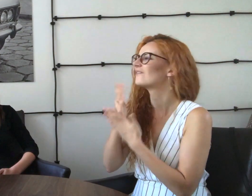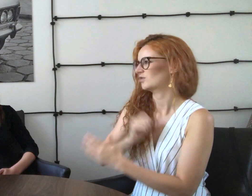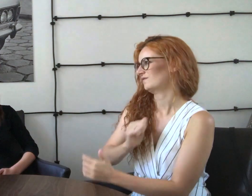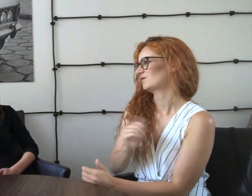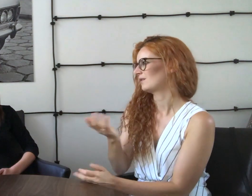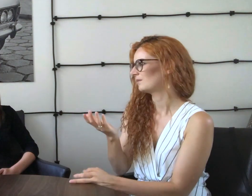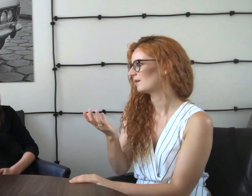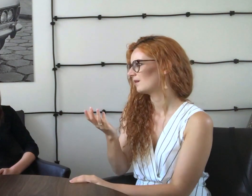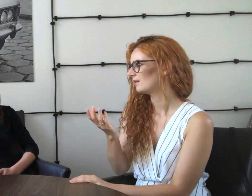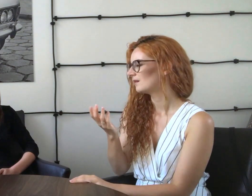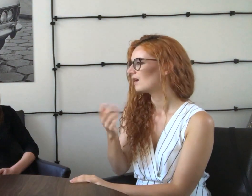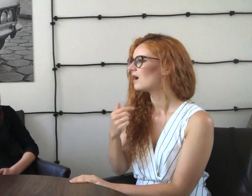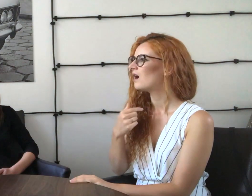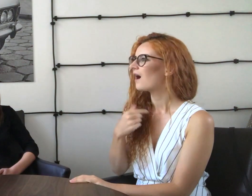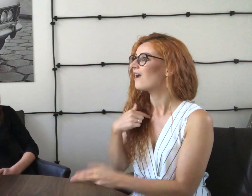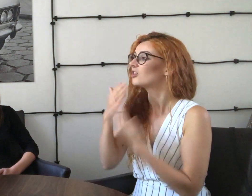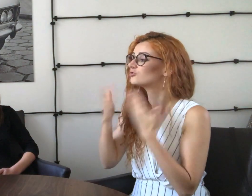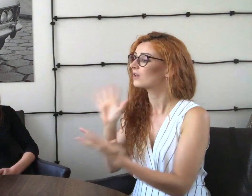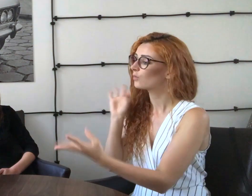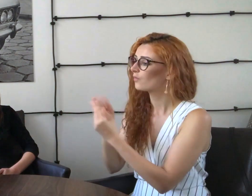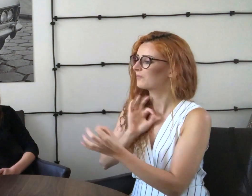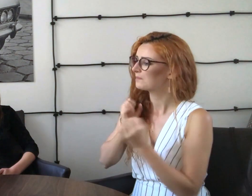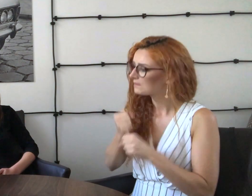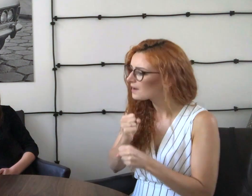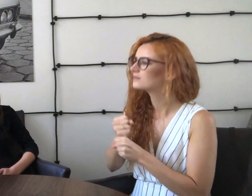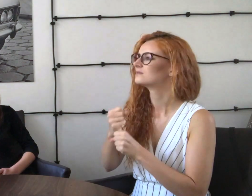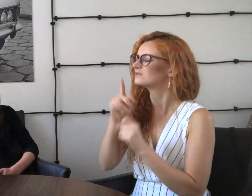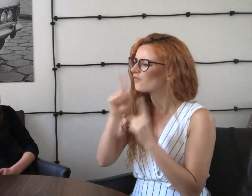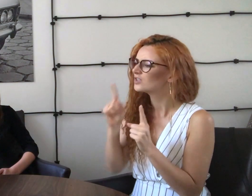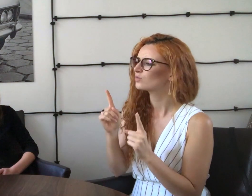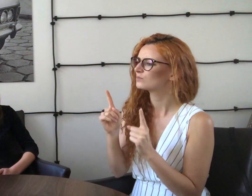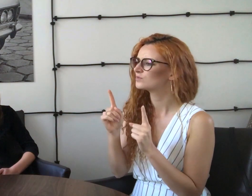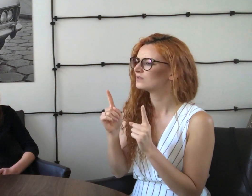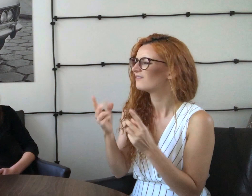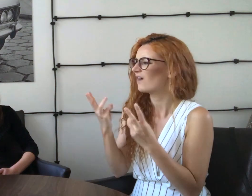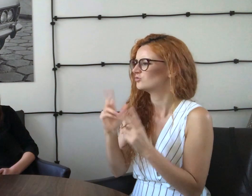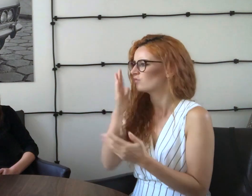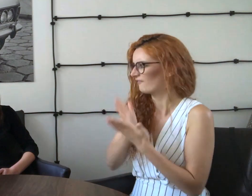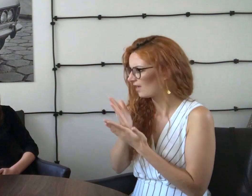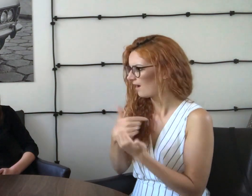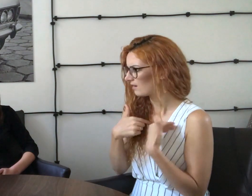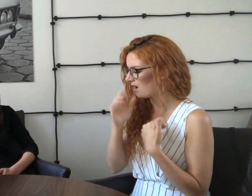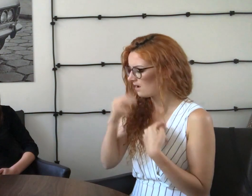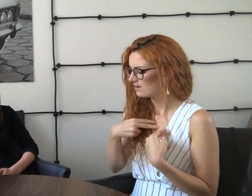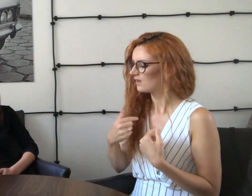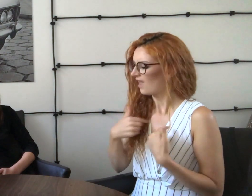Dużo osób nie wierzy w siebie. A ja dzięki mojej pracy przez cały ten czas zauważyłam, że ważna jest wiara.